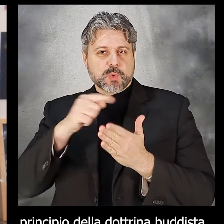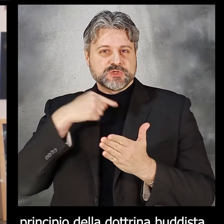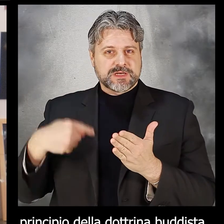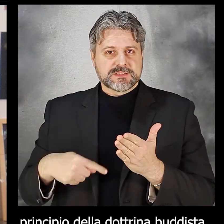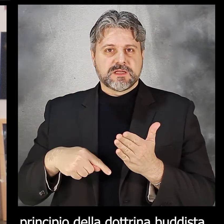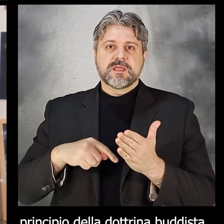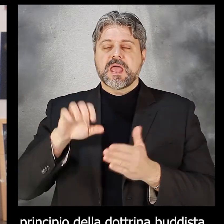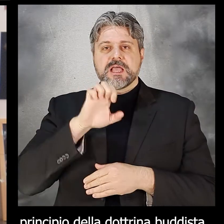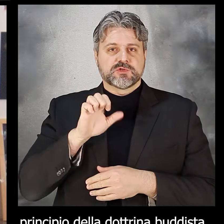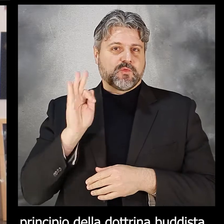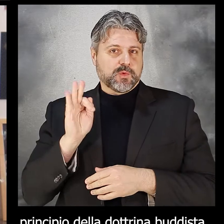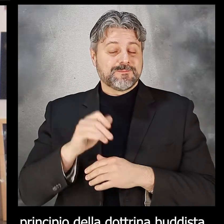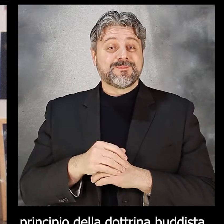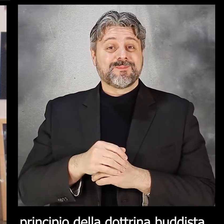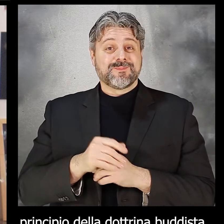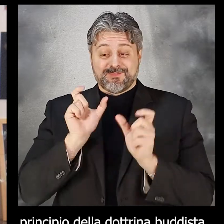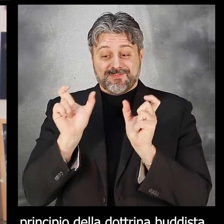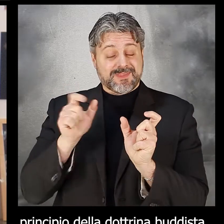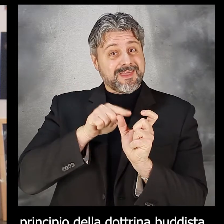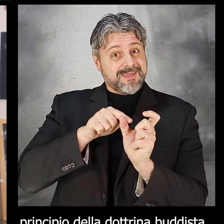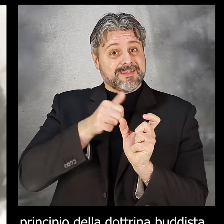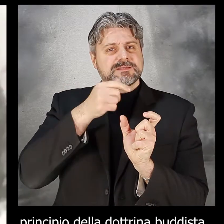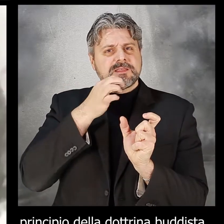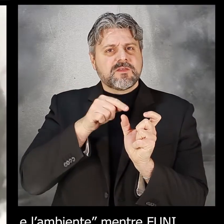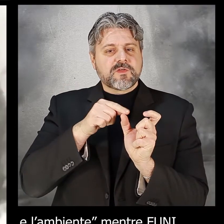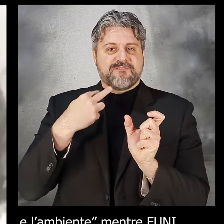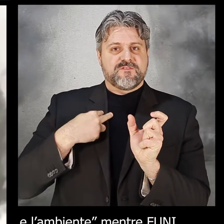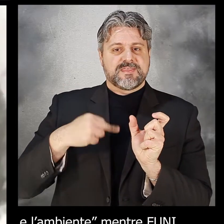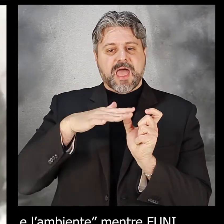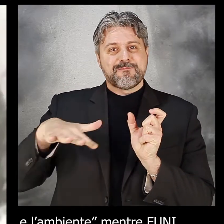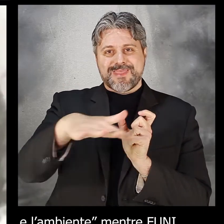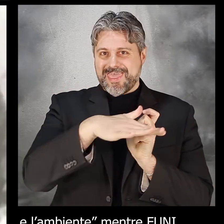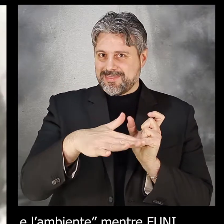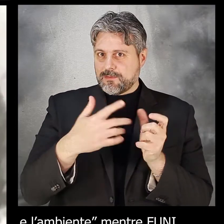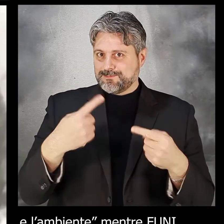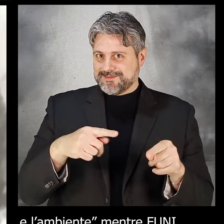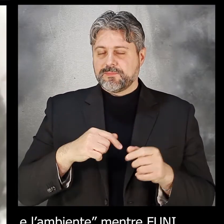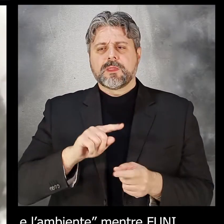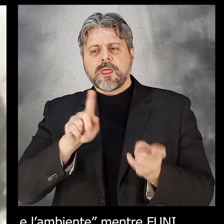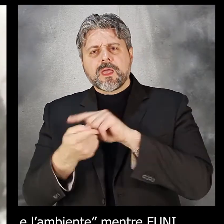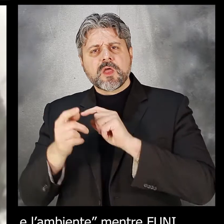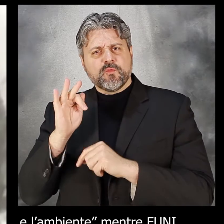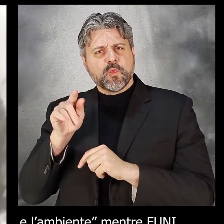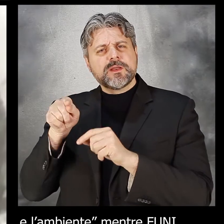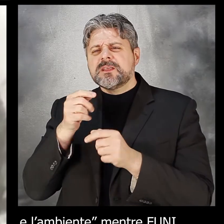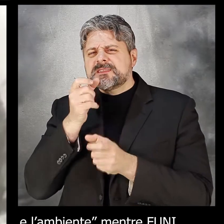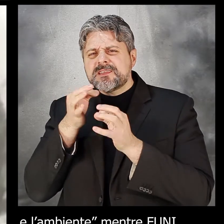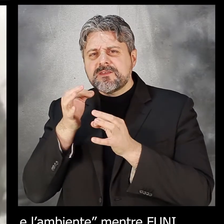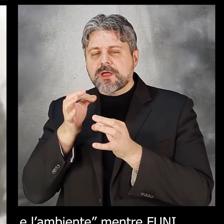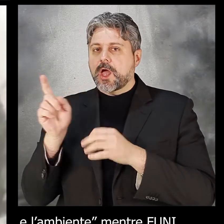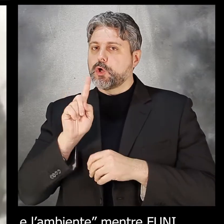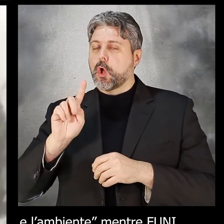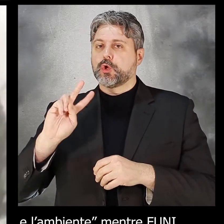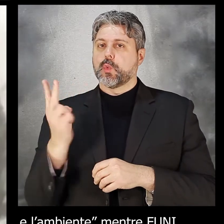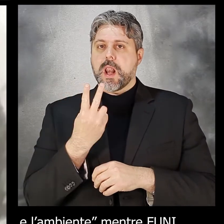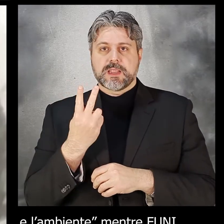-Funi. Esho significa la vita e l'ambiente, mentre Funi indica la